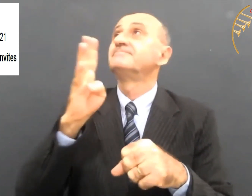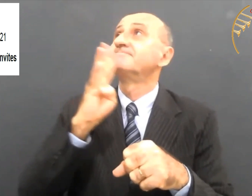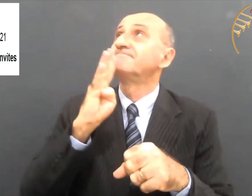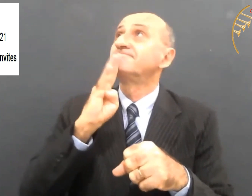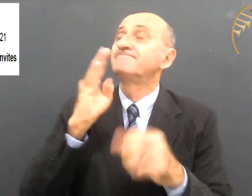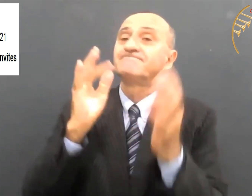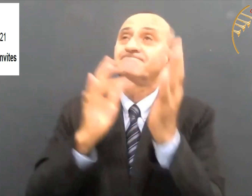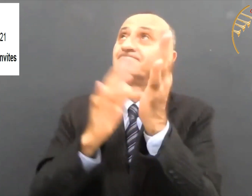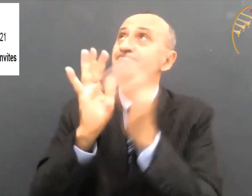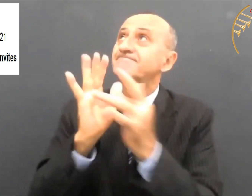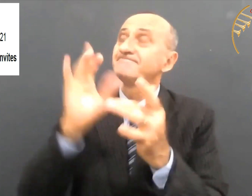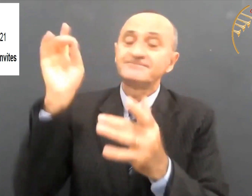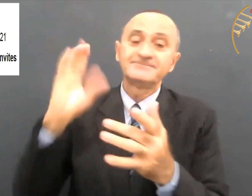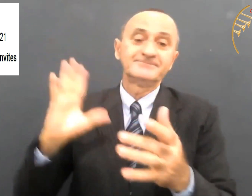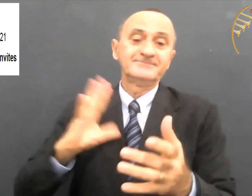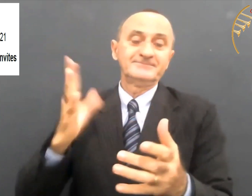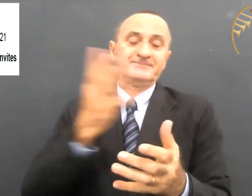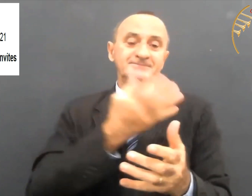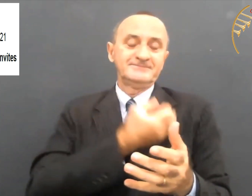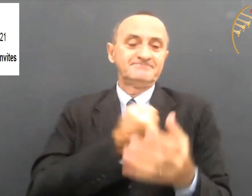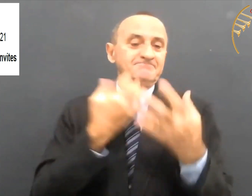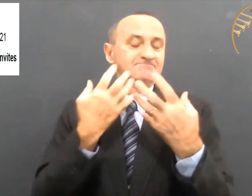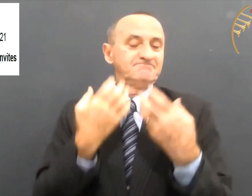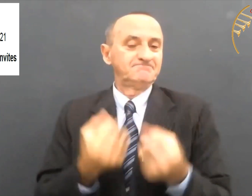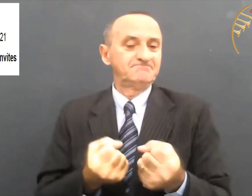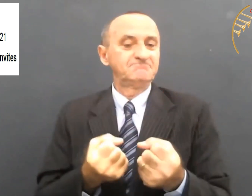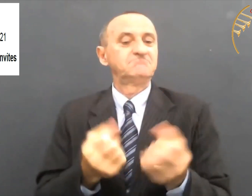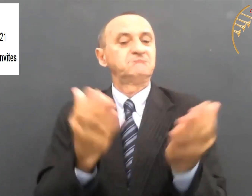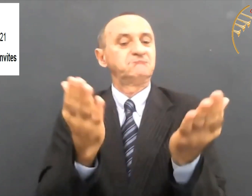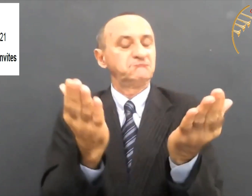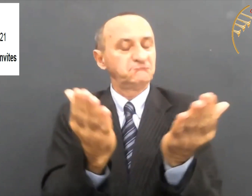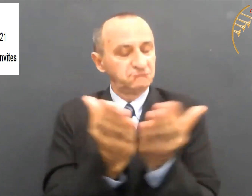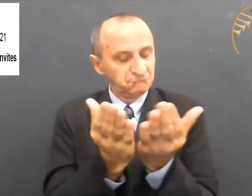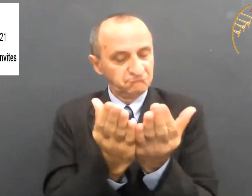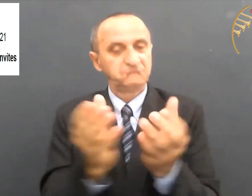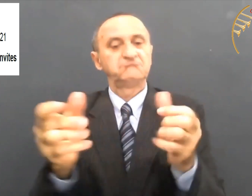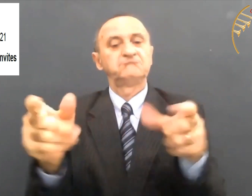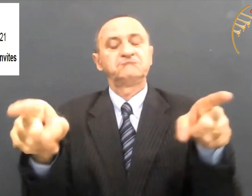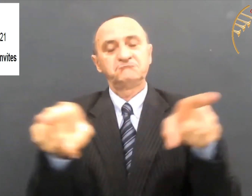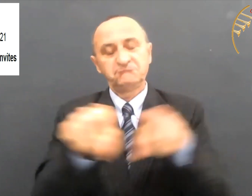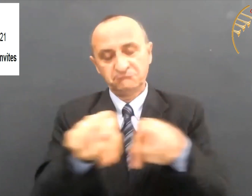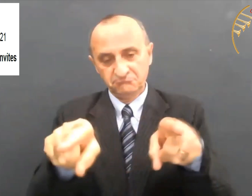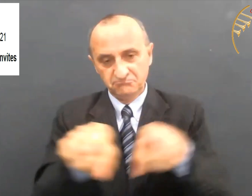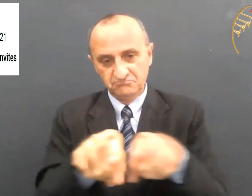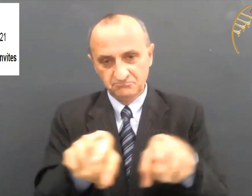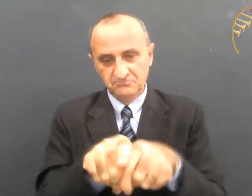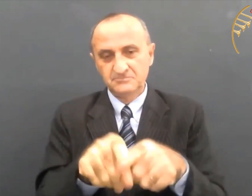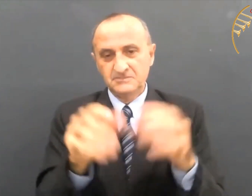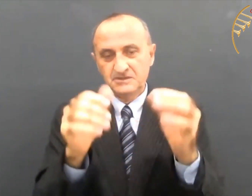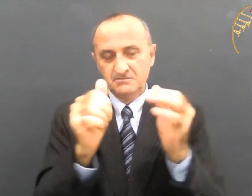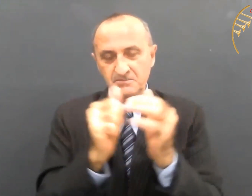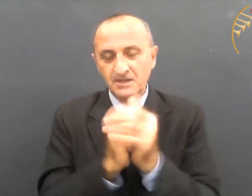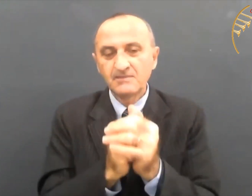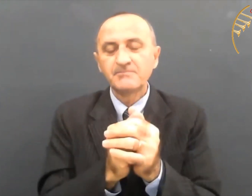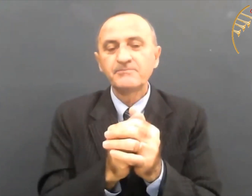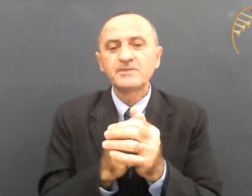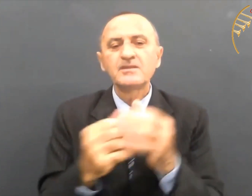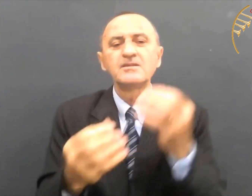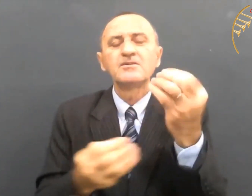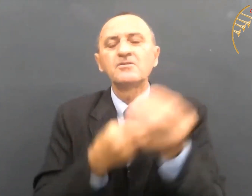igreja, para que participem. Conheçam o Senhor Jesus. O aceitem como seu salvador e sejam